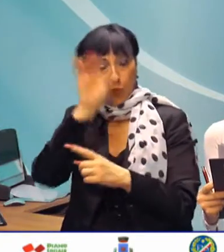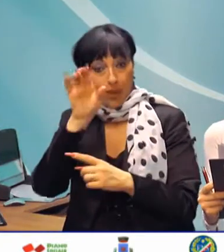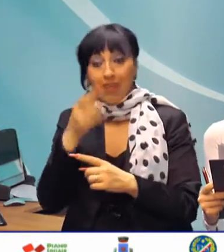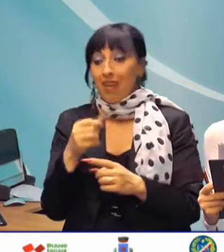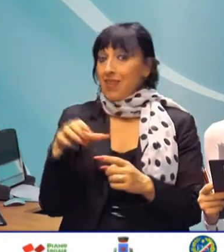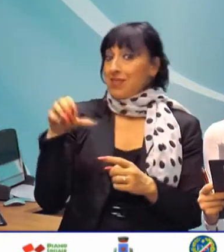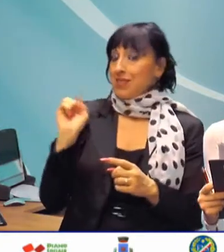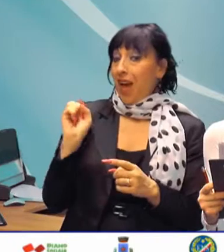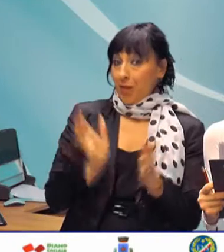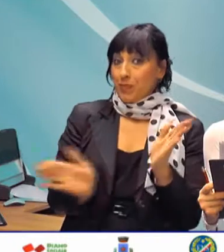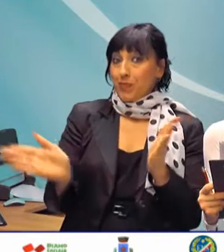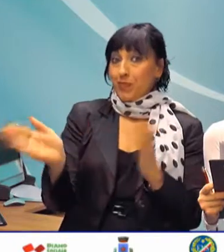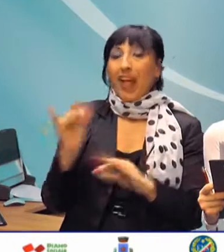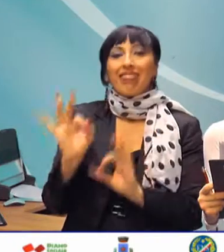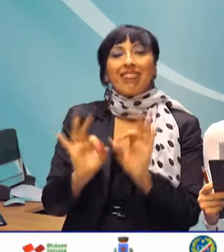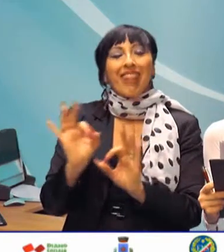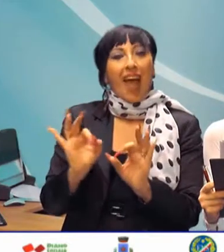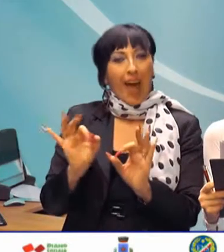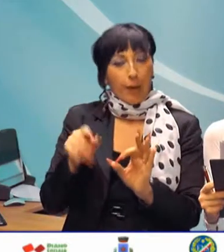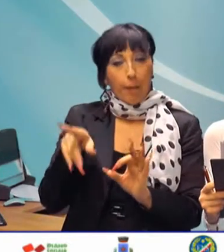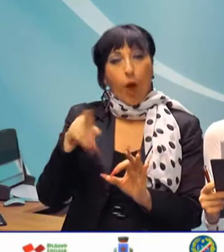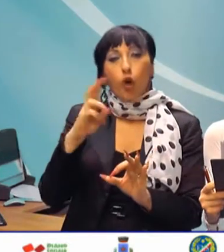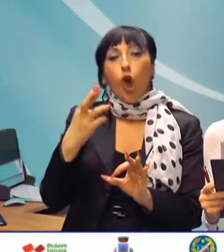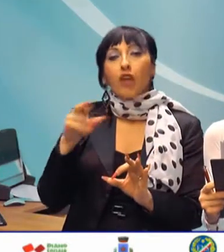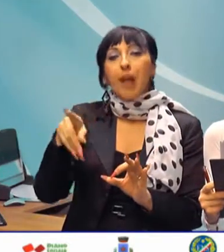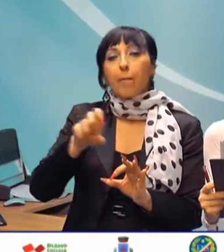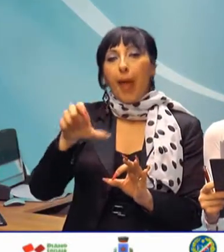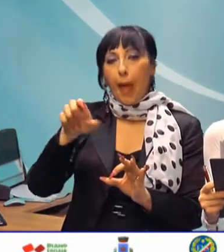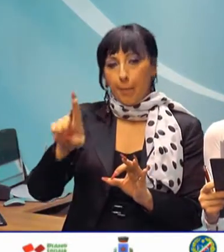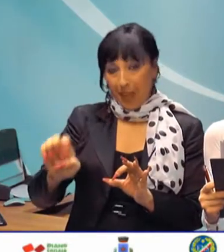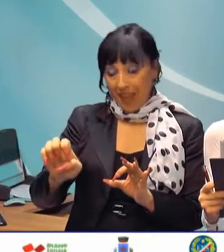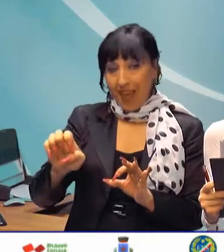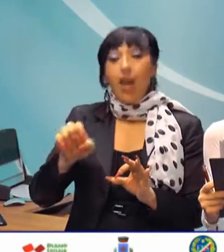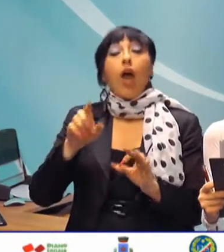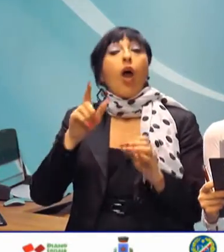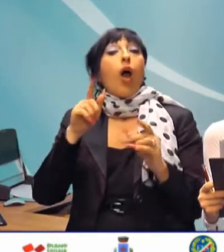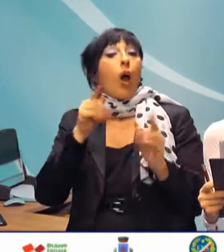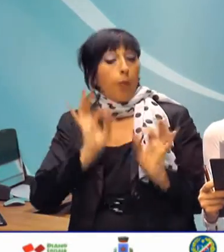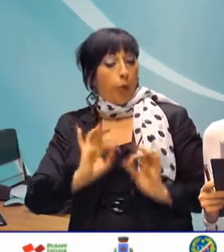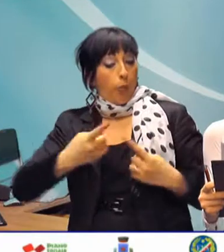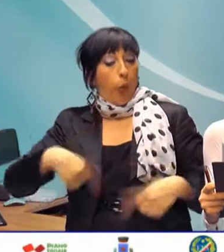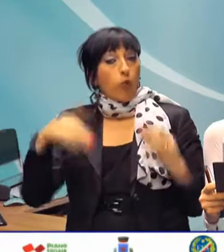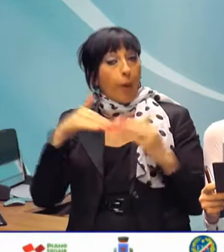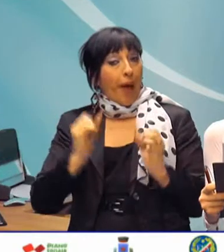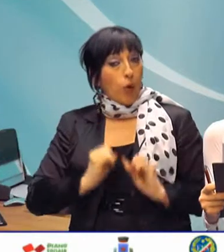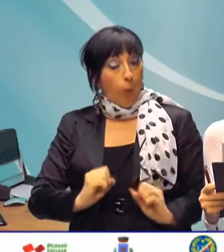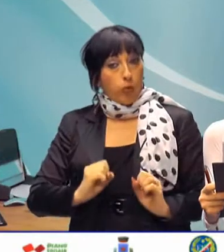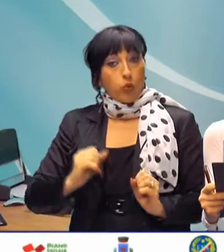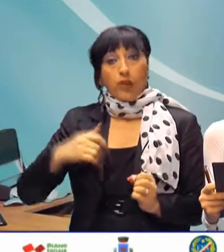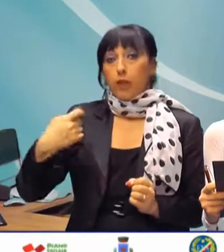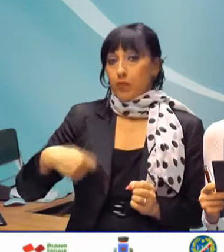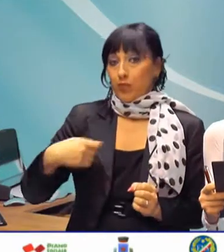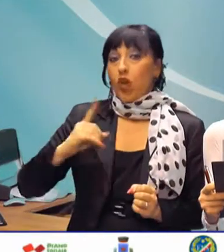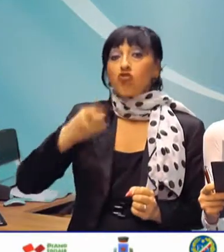saloni dello stabilimento termale Rosa Pepe, la commissione comunale Pari Opportunità, presieduta da